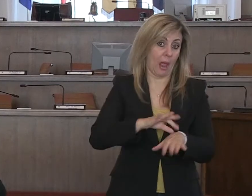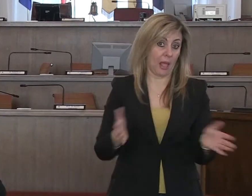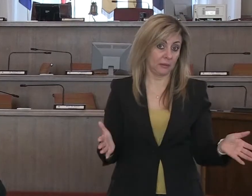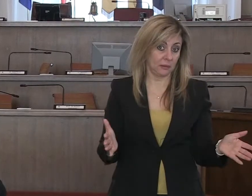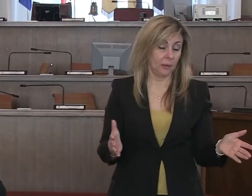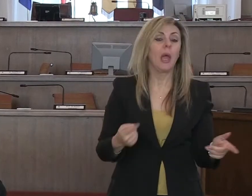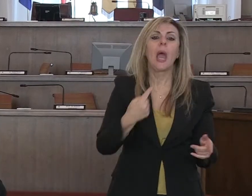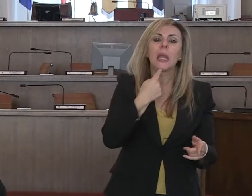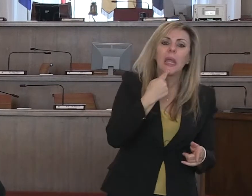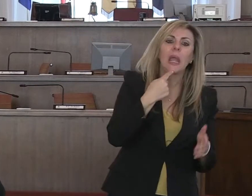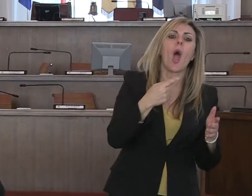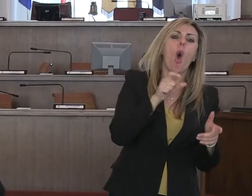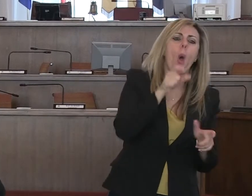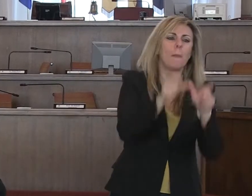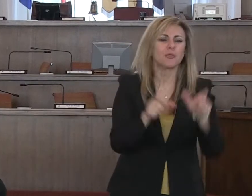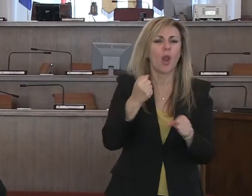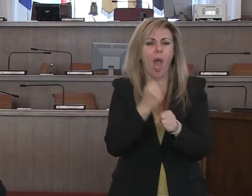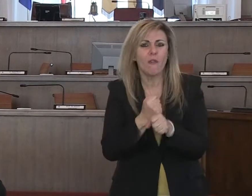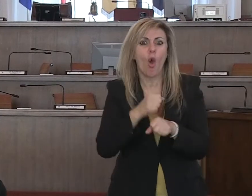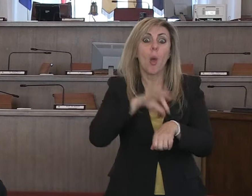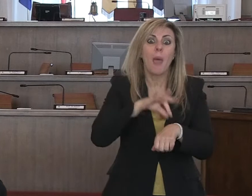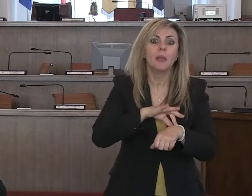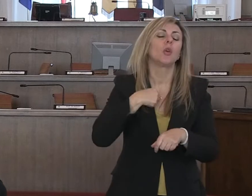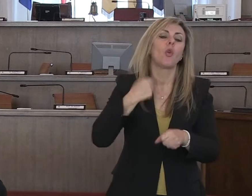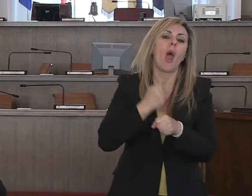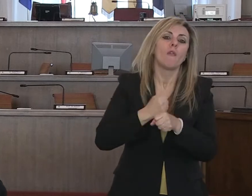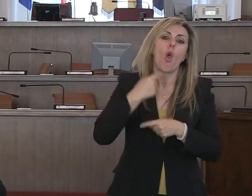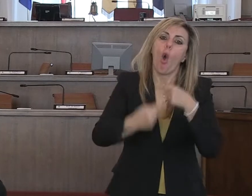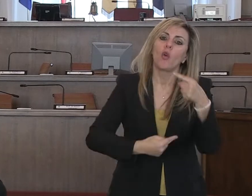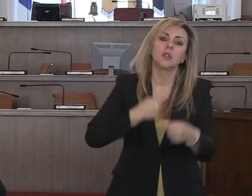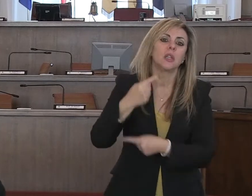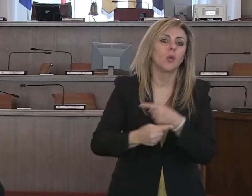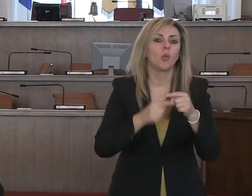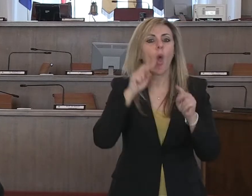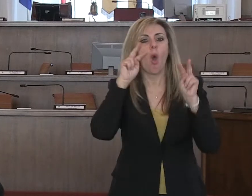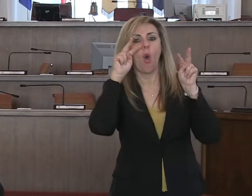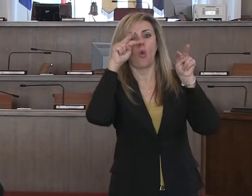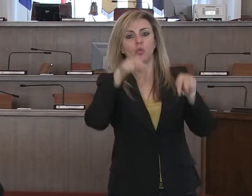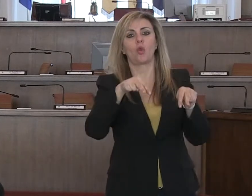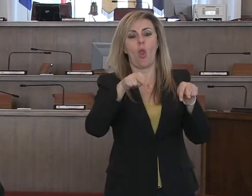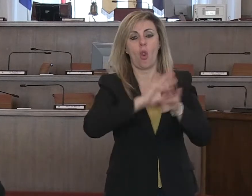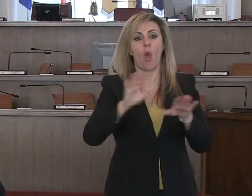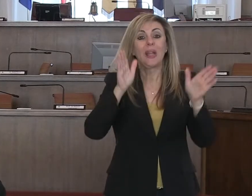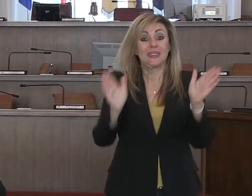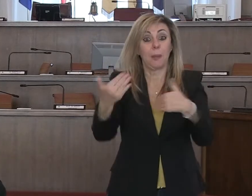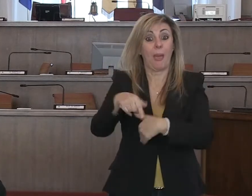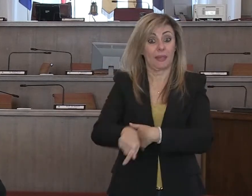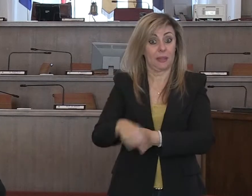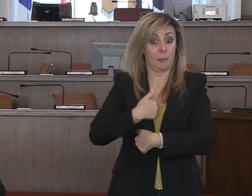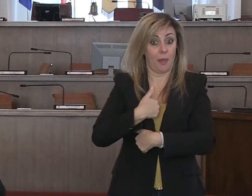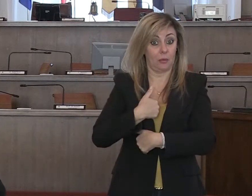personale. E questo, ripeto, è un lavoro continuo e costante che noi nel nostro dipartimento, nel